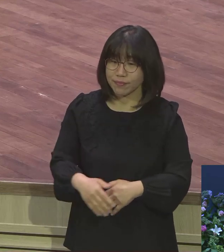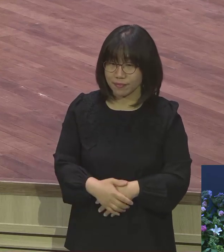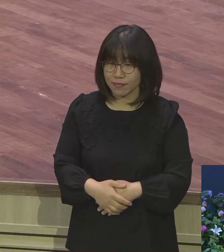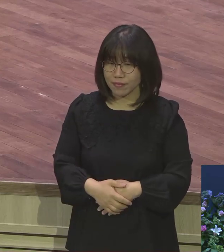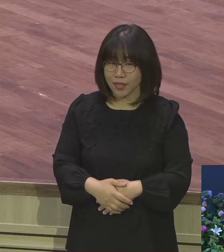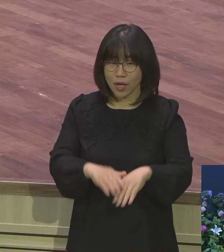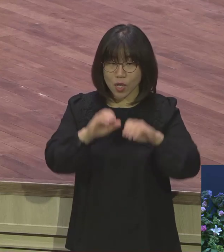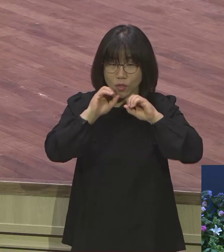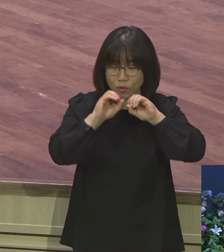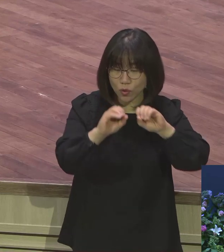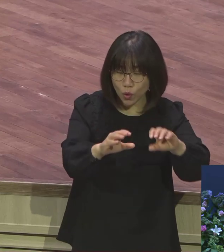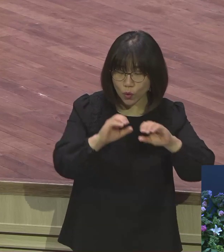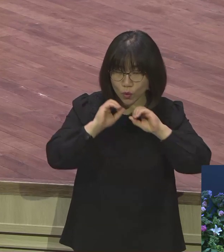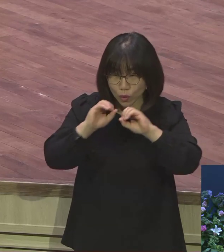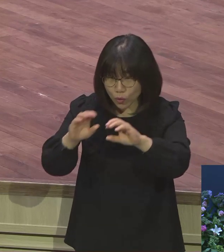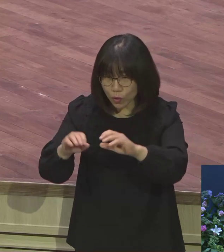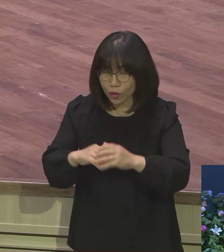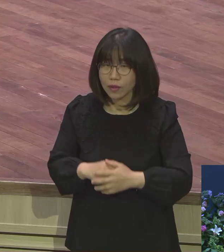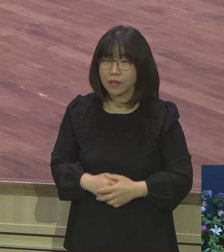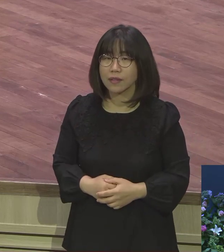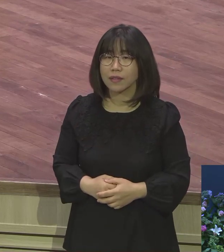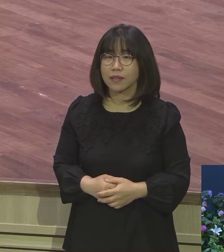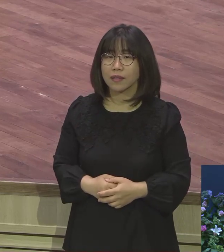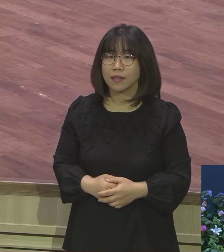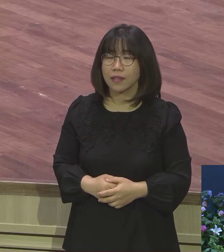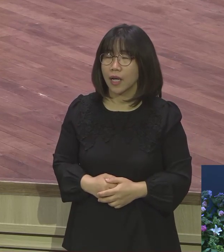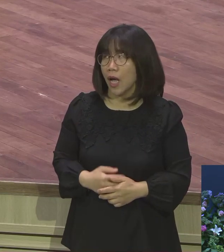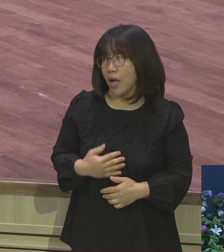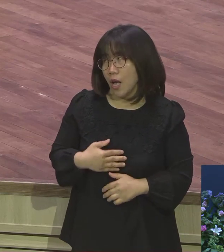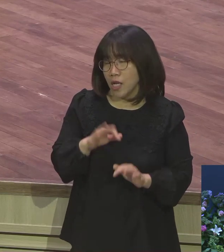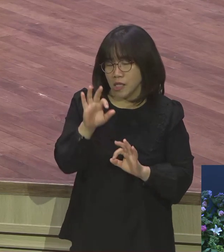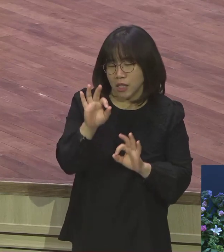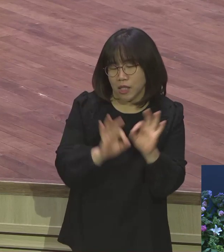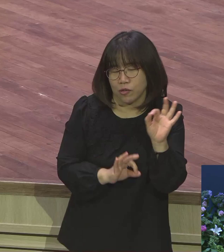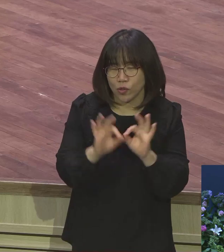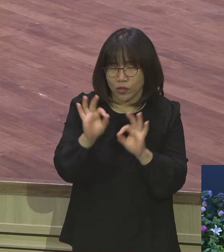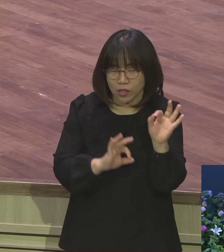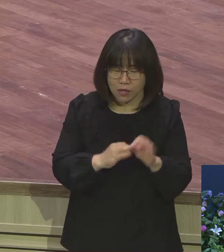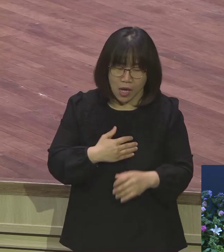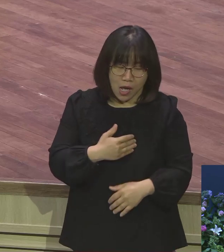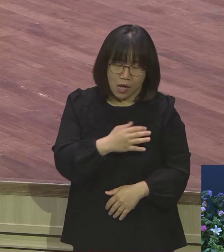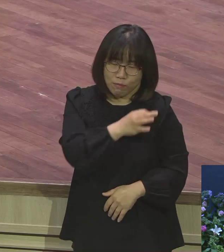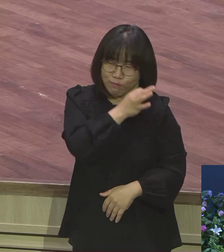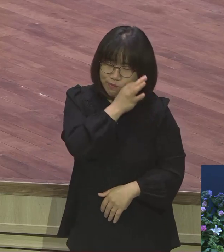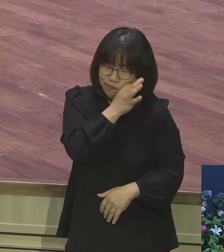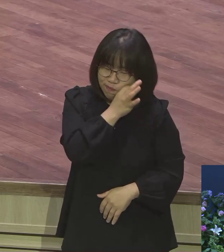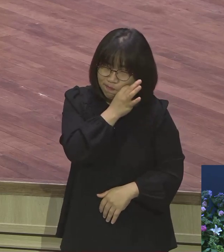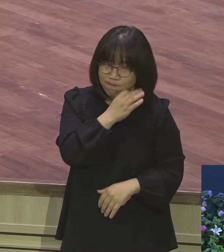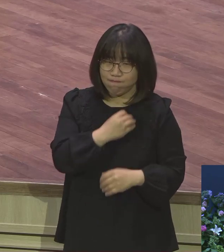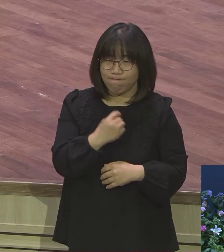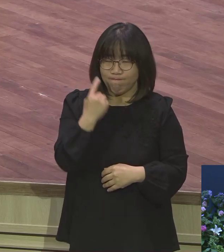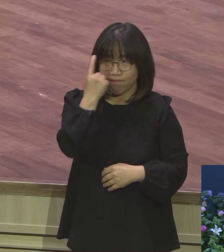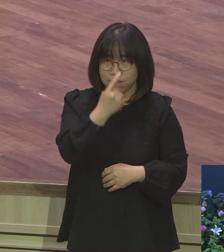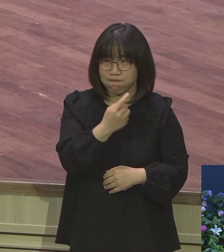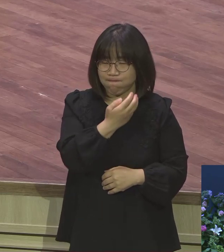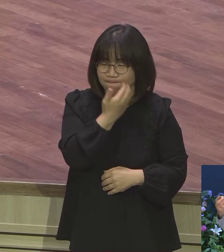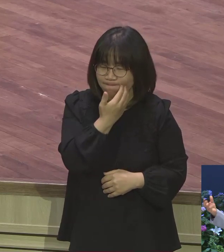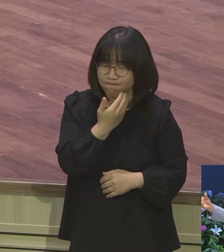그러면요. 이거 잘못하면 어떻게 하지. 생피당하면 어떻게 하지. 여러 가지